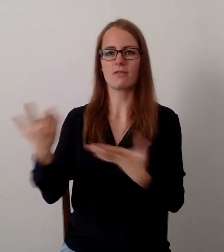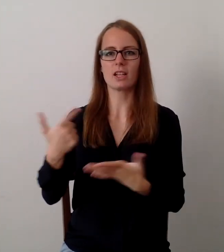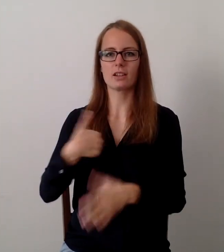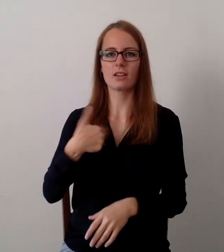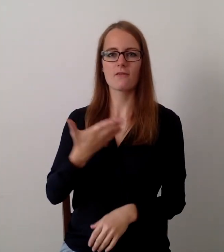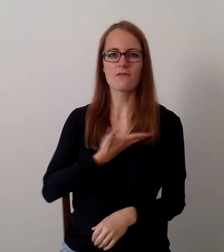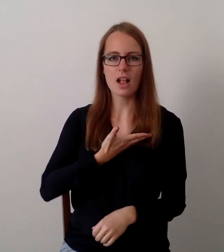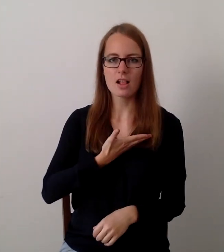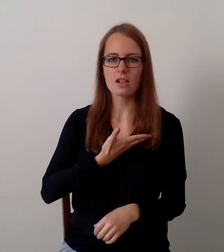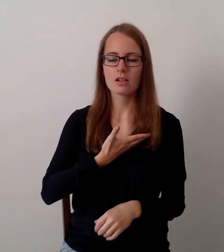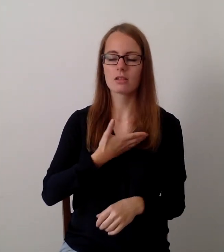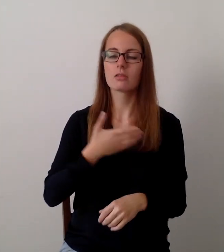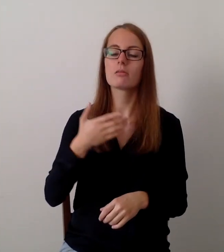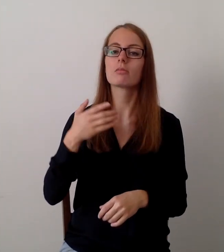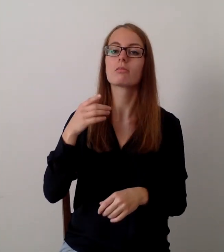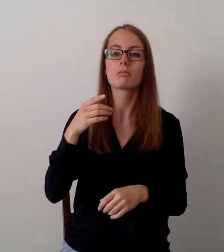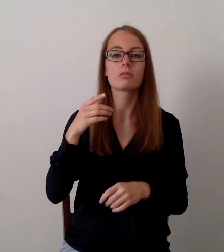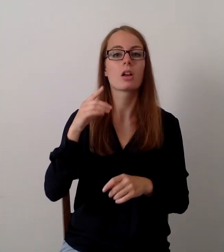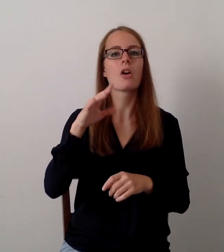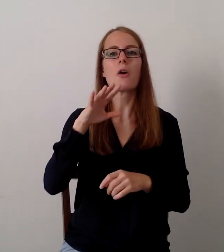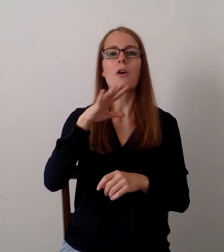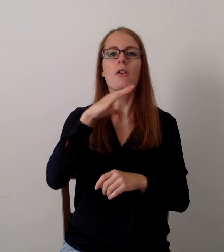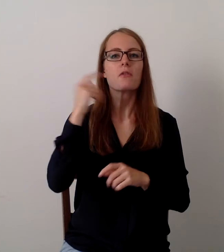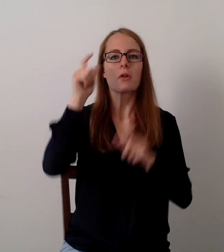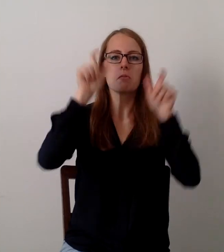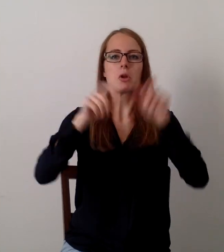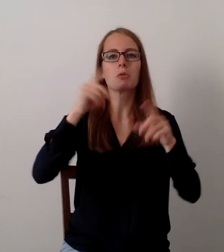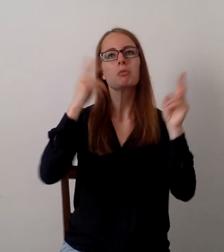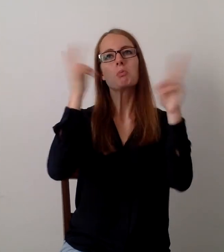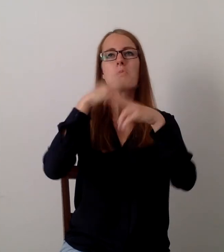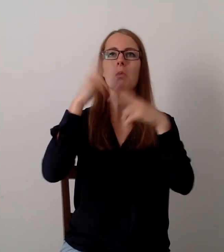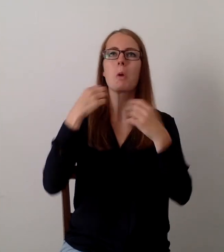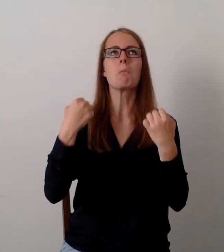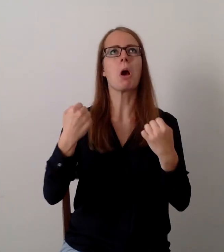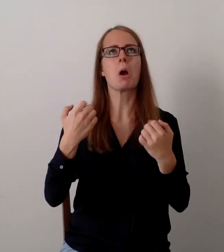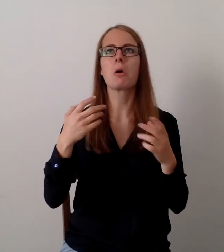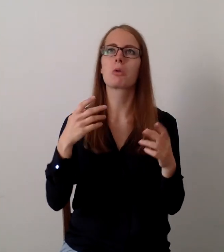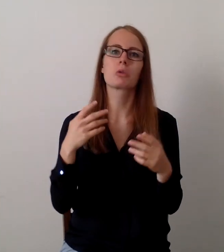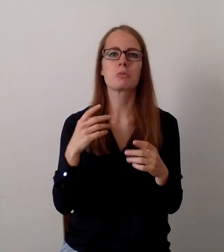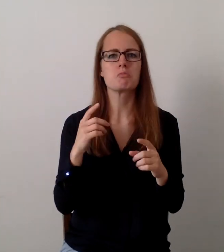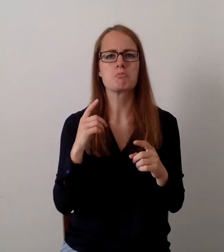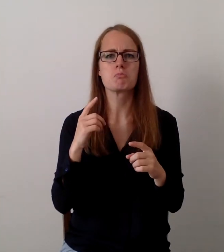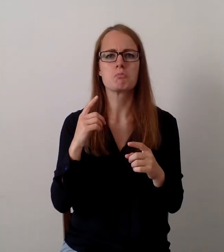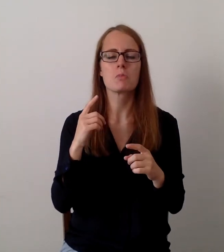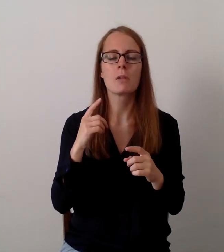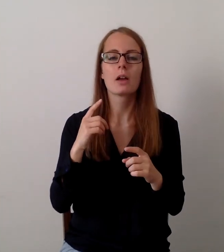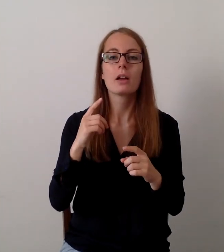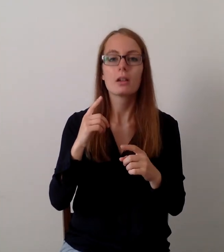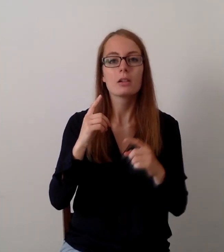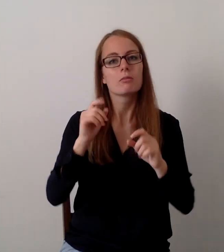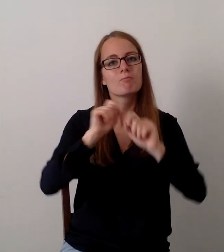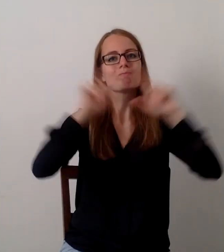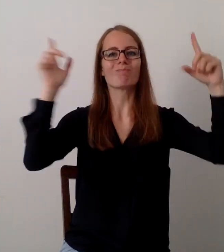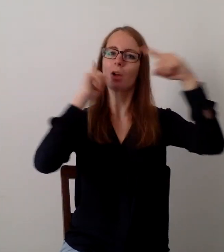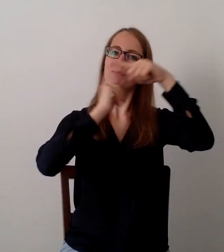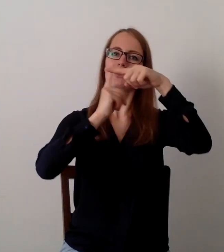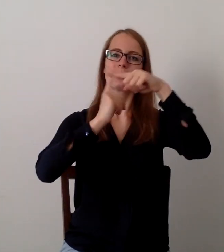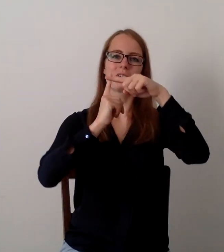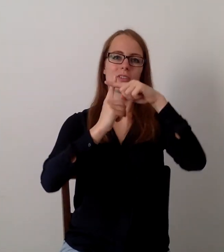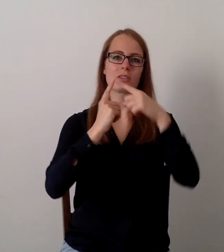positiven Versterbungen. Es hört sich positiv an. Und Belohnung ist so eine Sache, die wir eigentlich